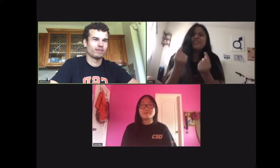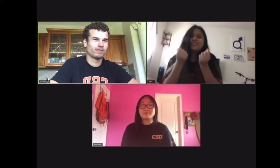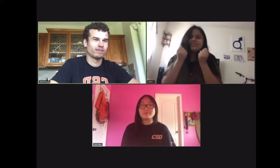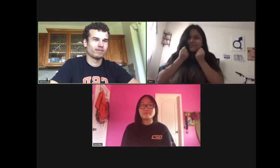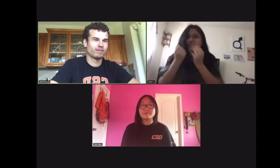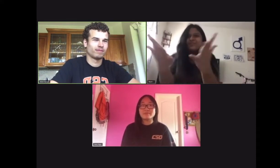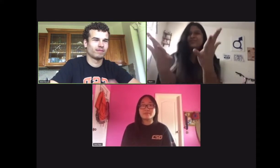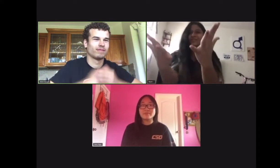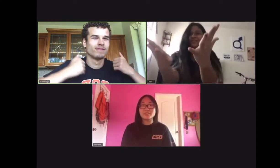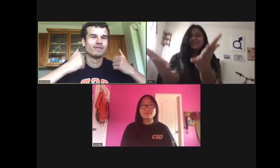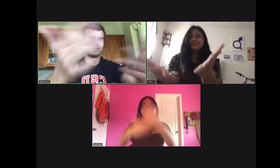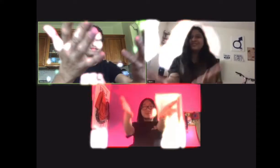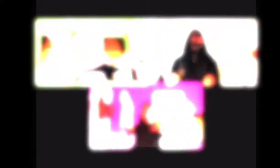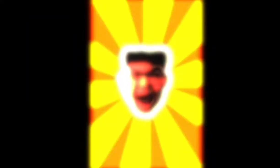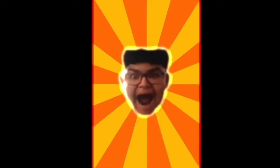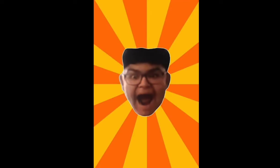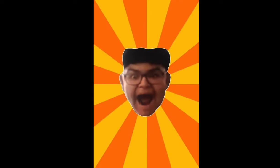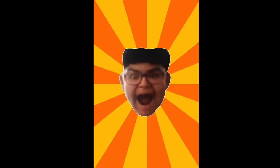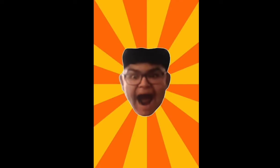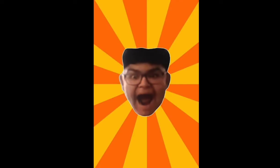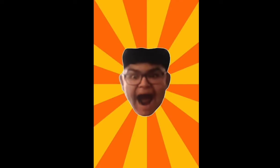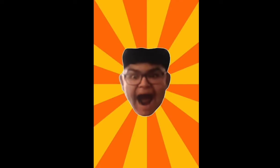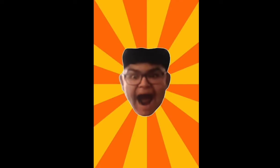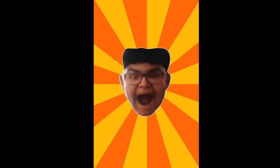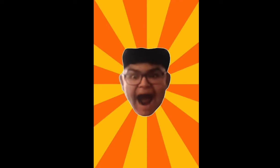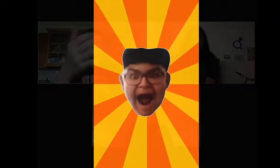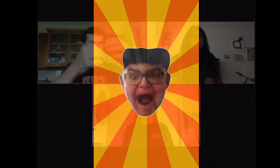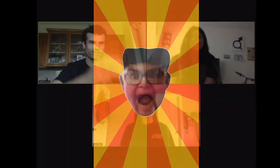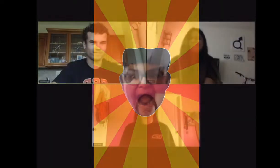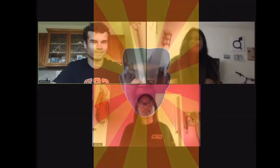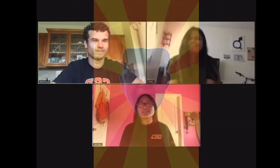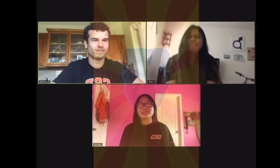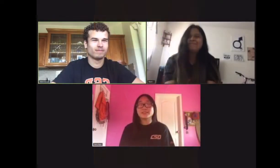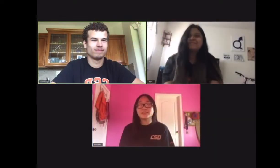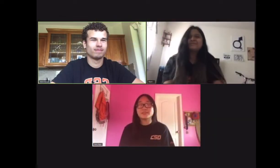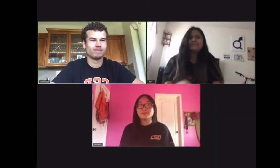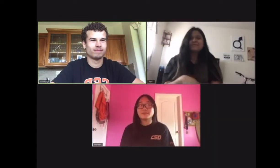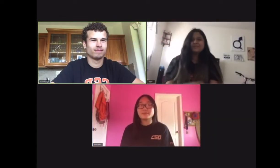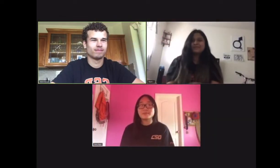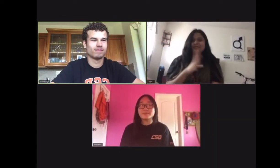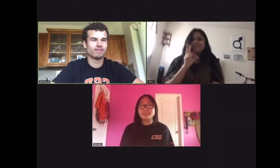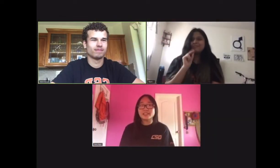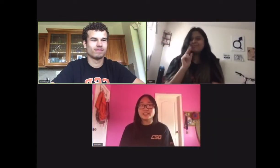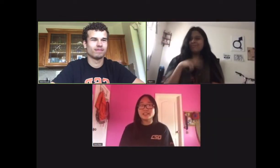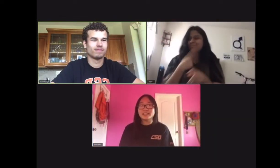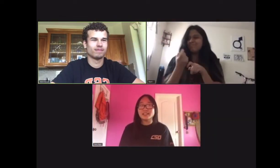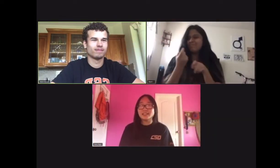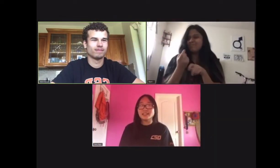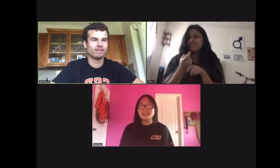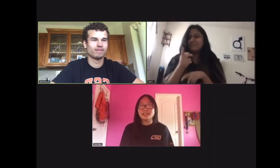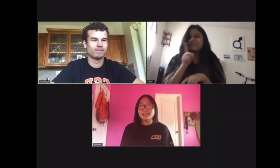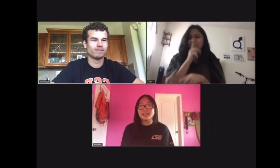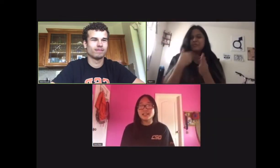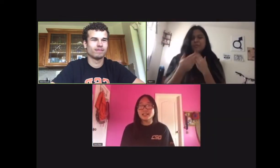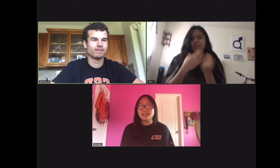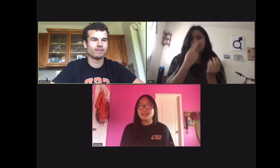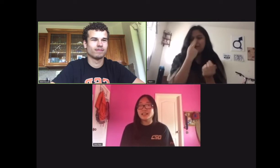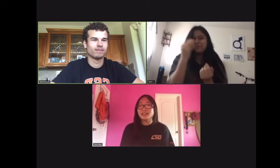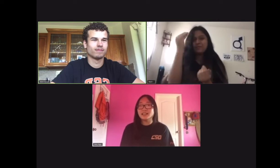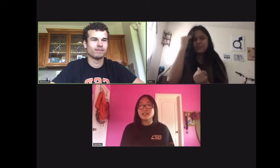Marcos. Sí, esta es la versión final. Esta es la portada. ¿Así se ve? No, estamos bromeando otra vez